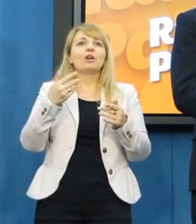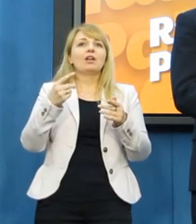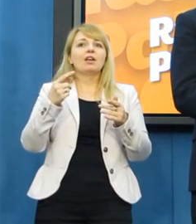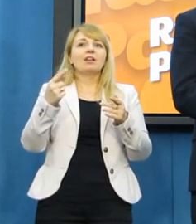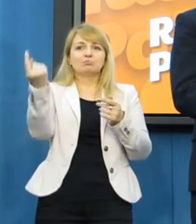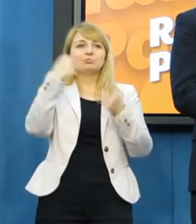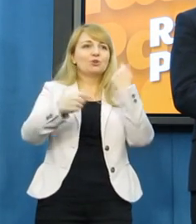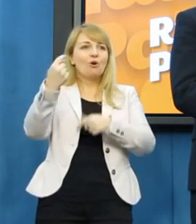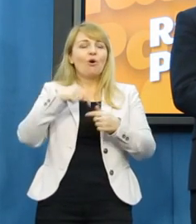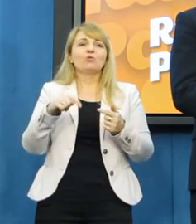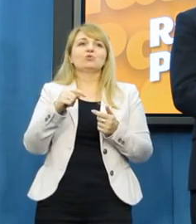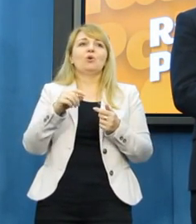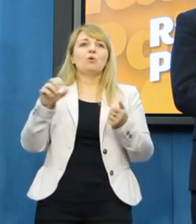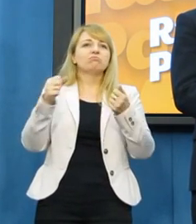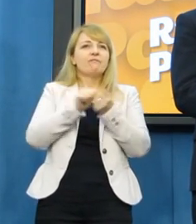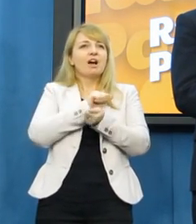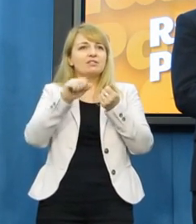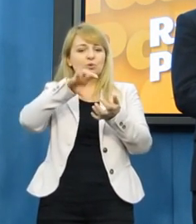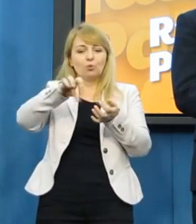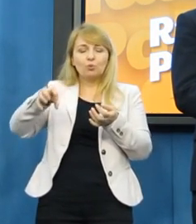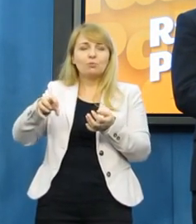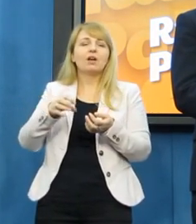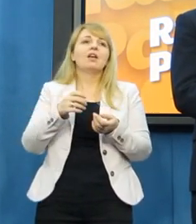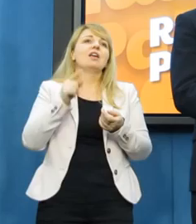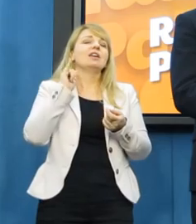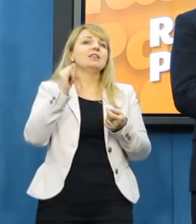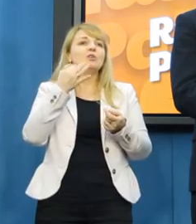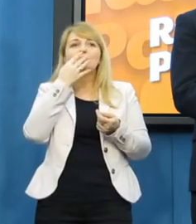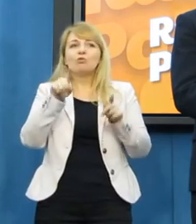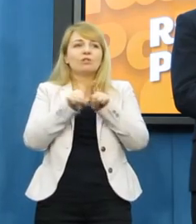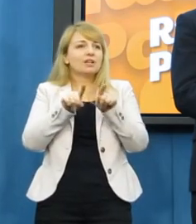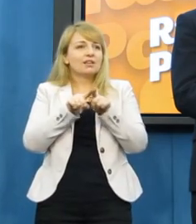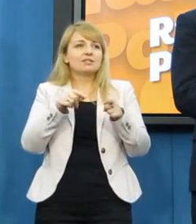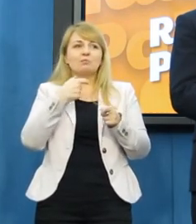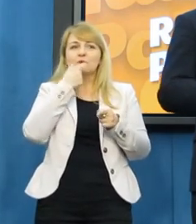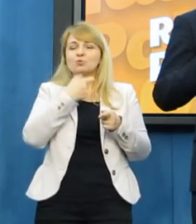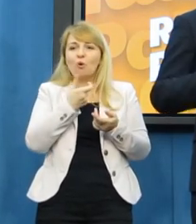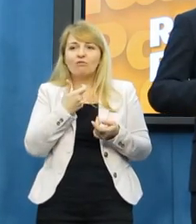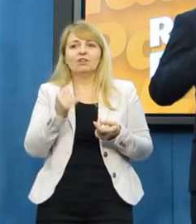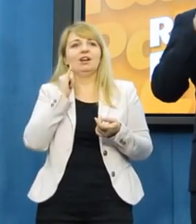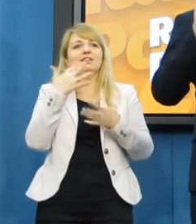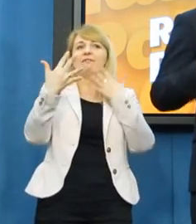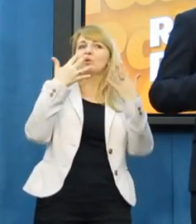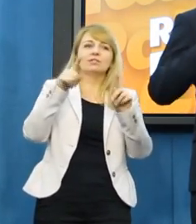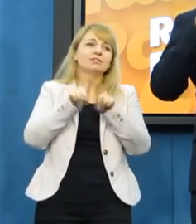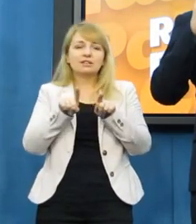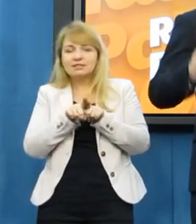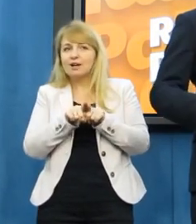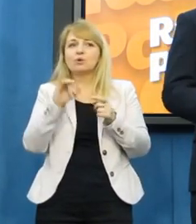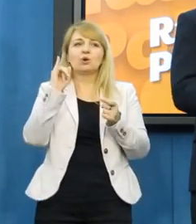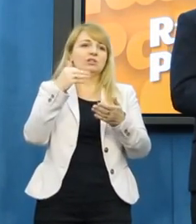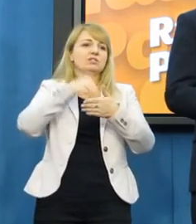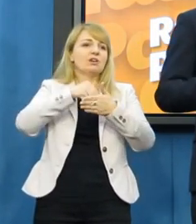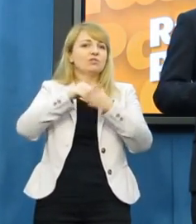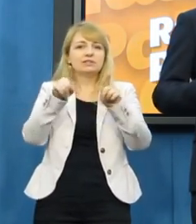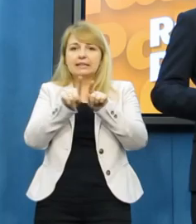ONR-u. Pojawiają się ci sami ludzie, mówią dokładnie te same teksty, czy wyglądają tak samo, mówią tak samo, zachowują